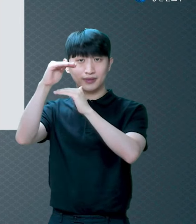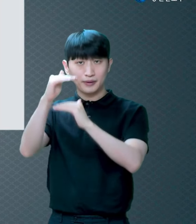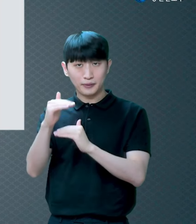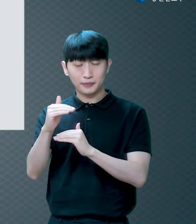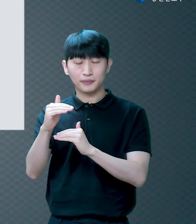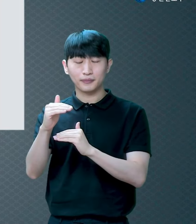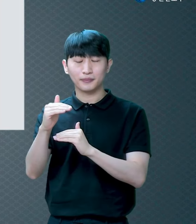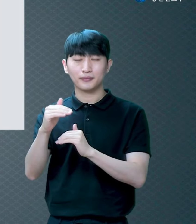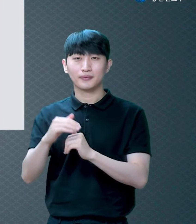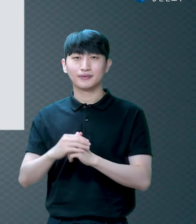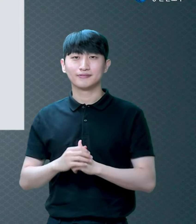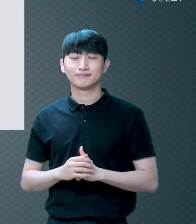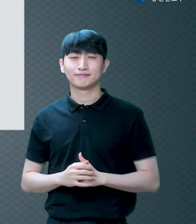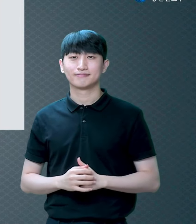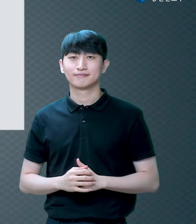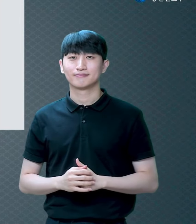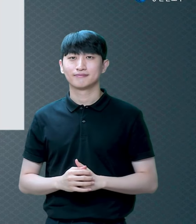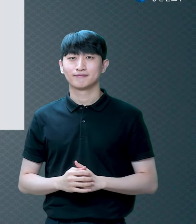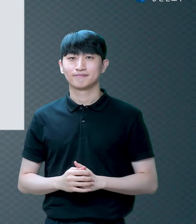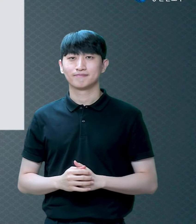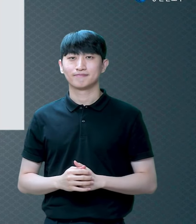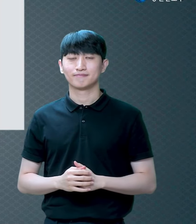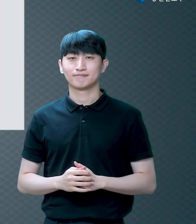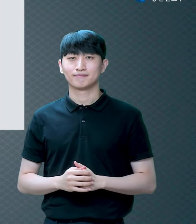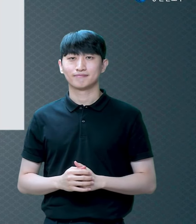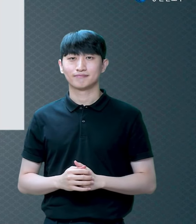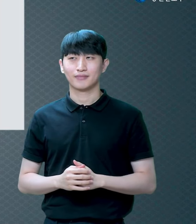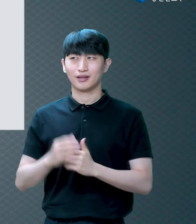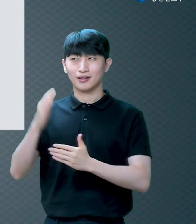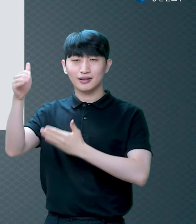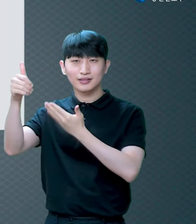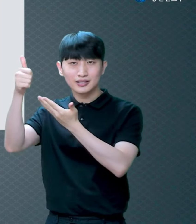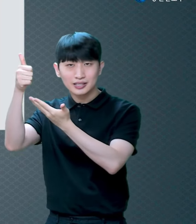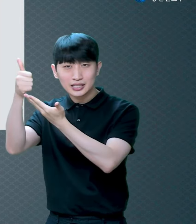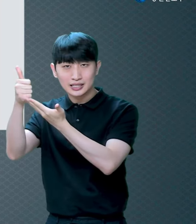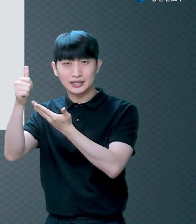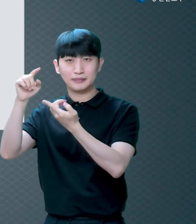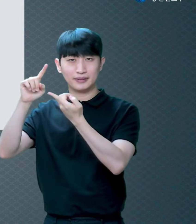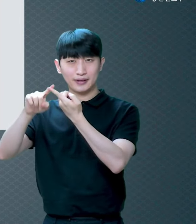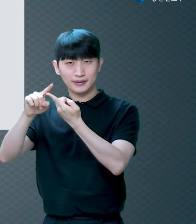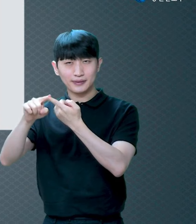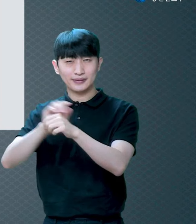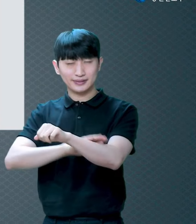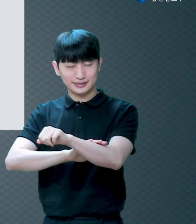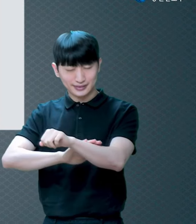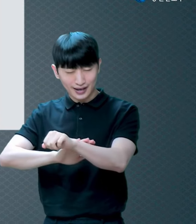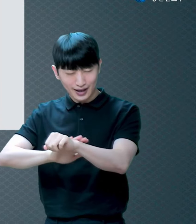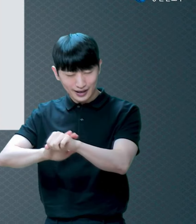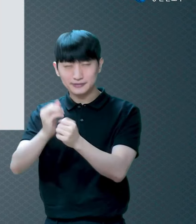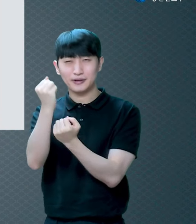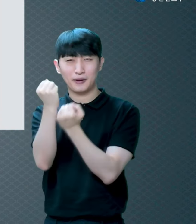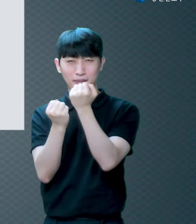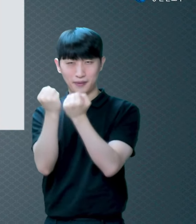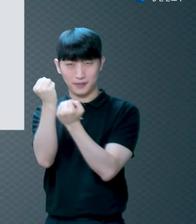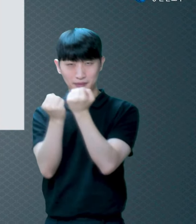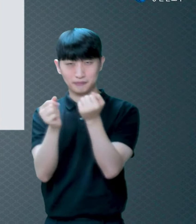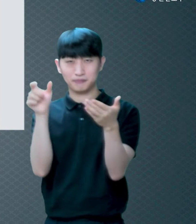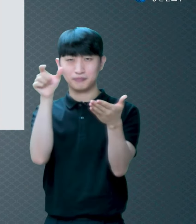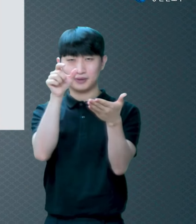말씀은 하나님이 어떤 분이냐라고 하는 걸 잘 설명해 주고 있고